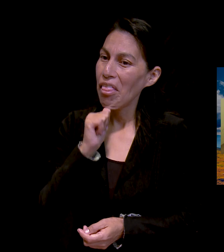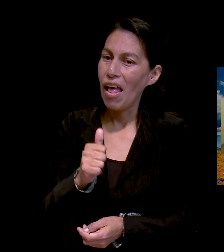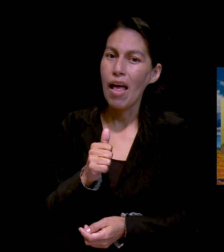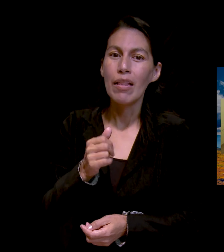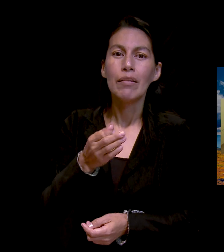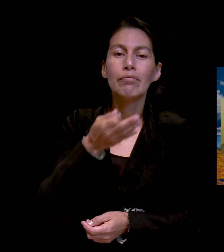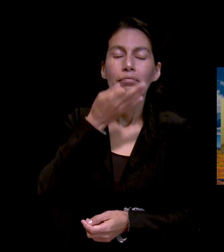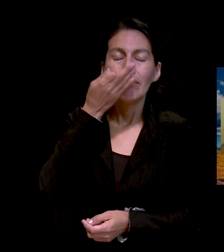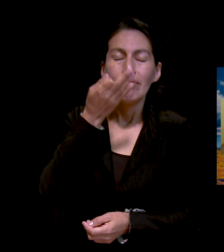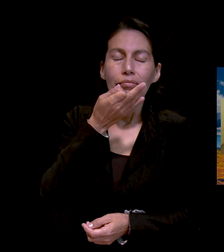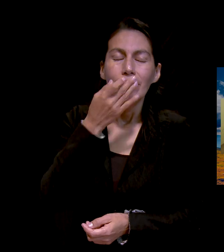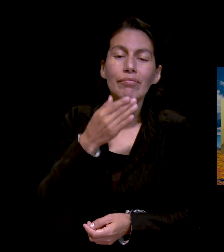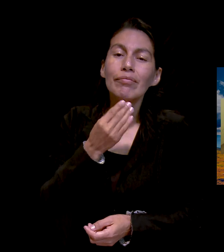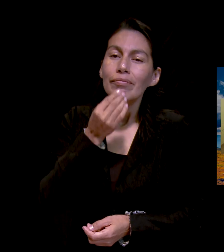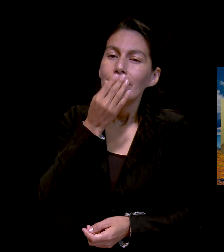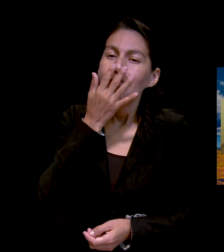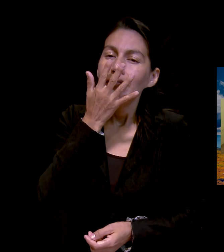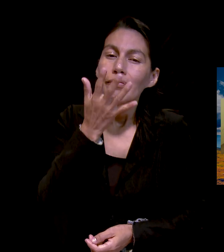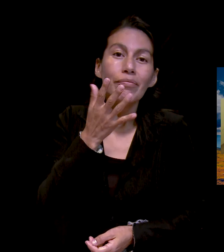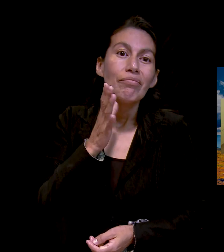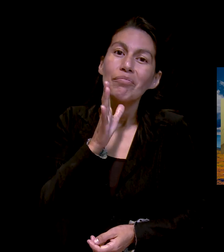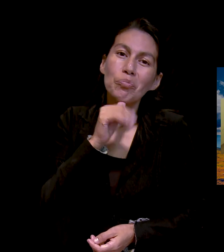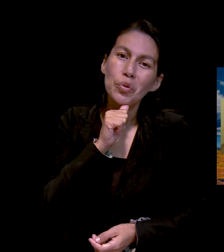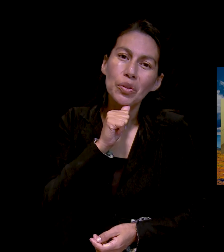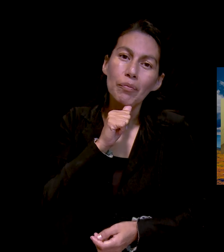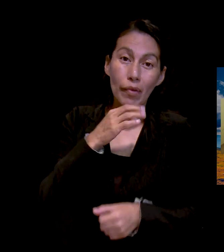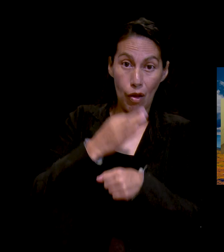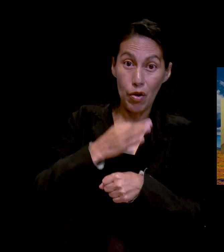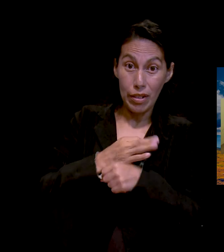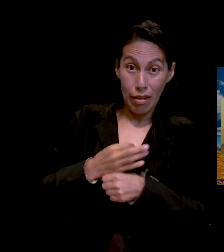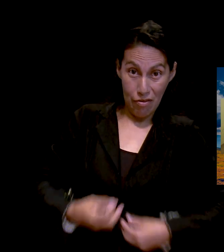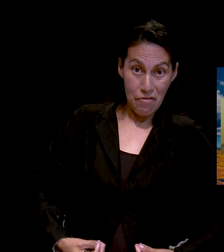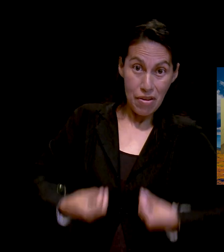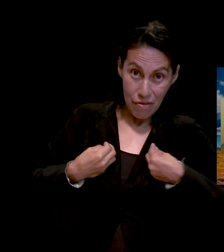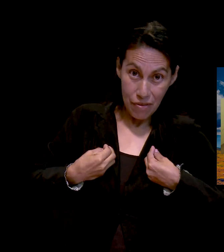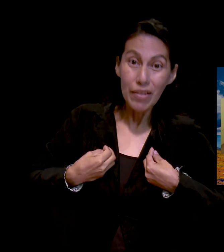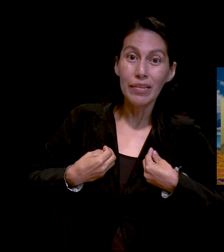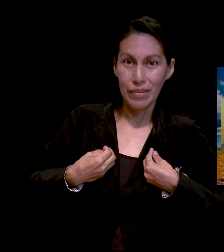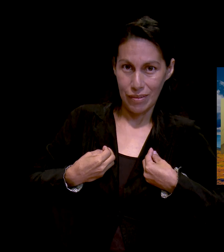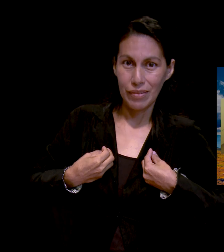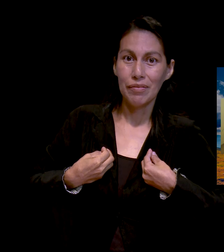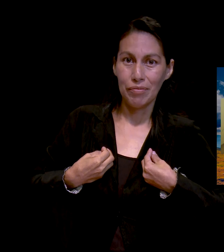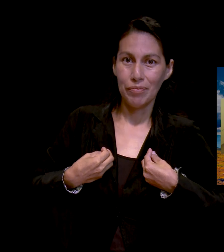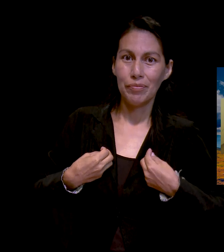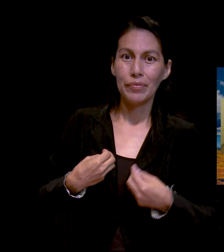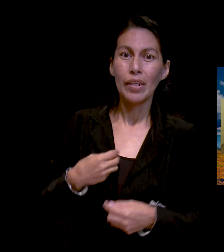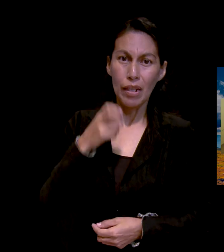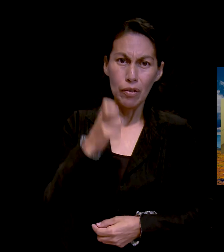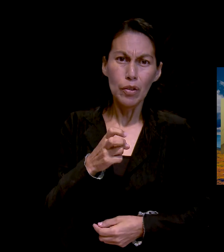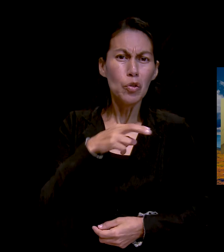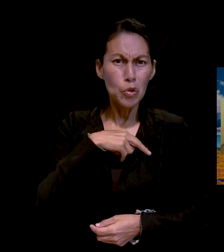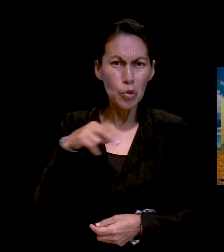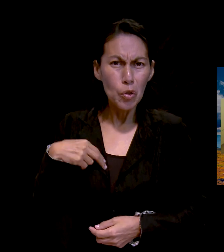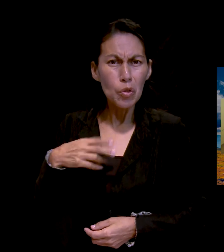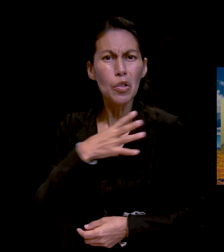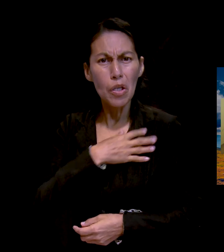dénmelo ahora que estoy viva. Entonces, todas esas cosas, pastor, nosotros las hicimos como hijos.